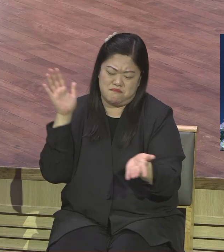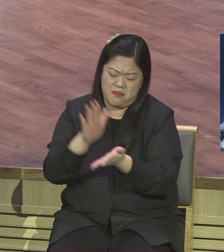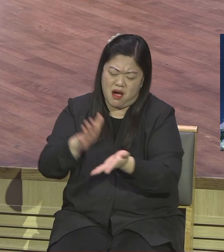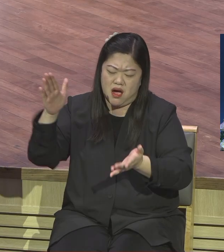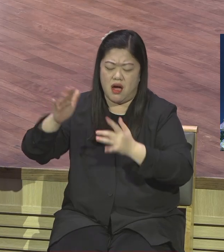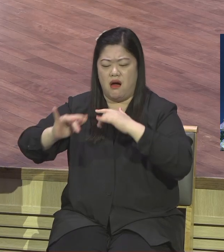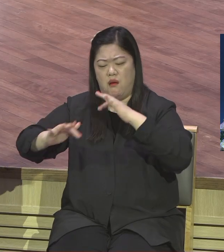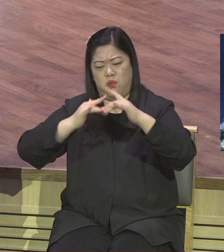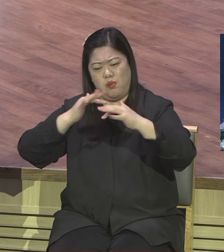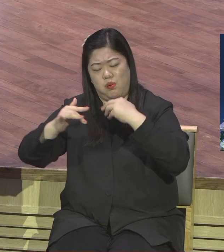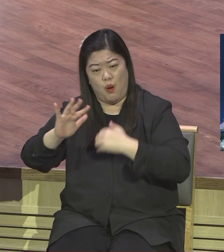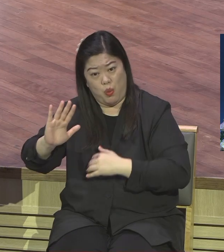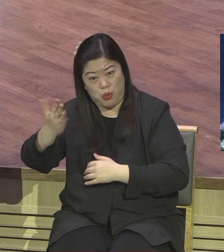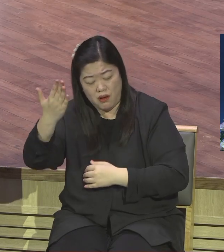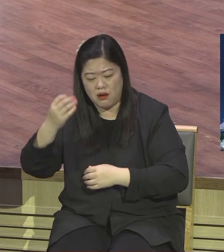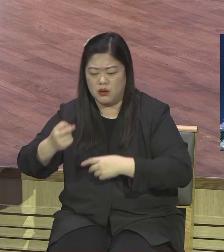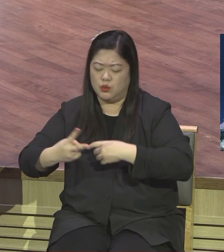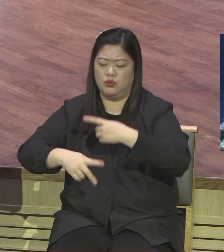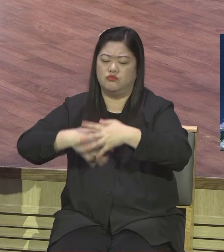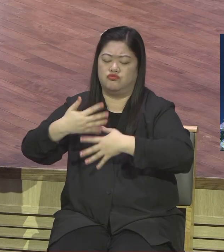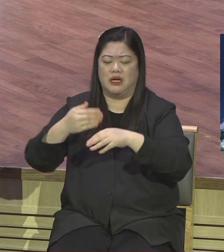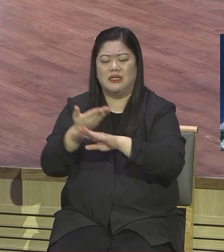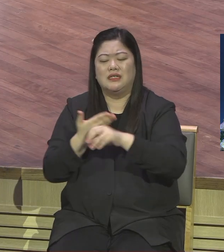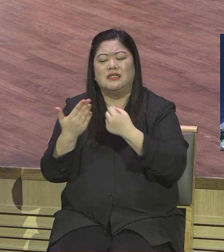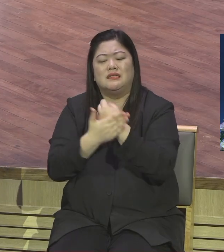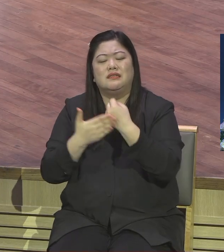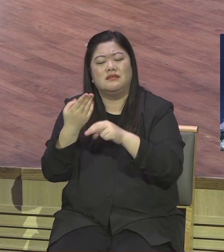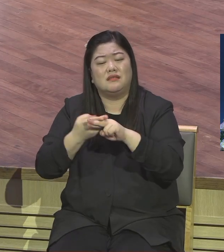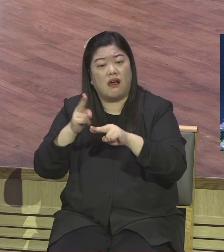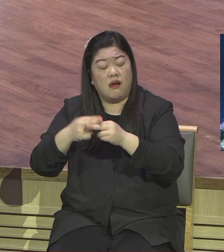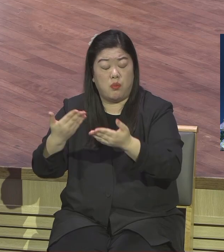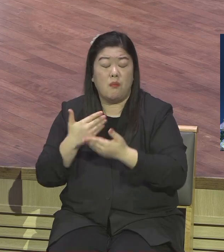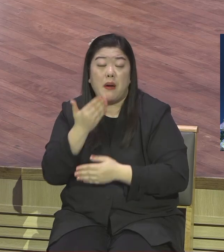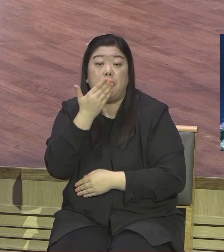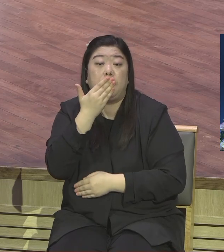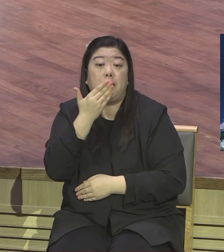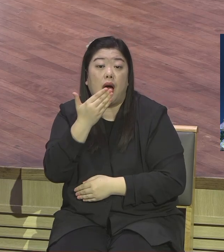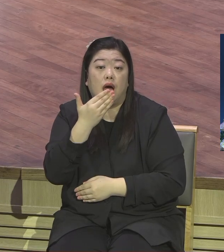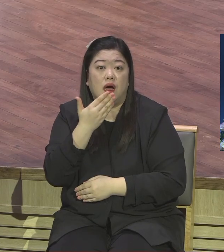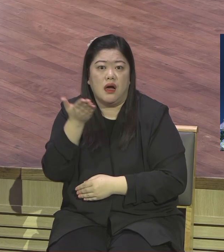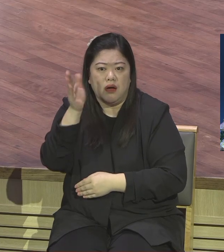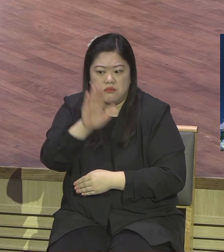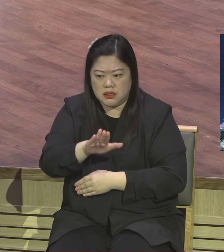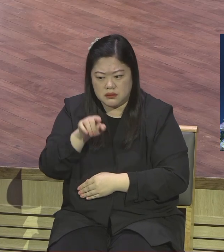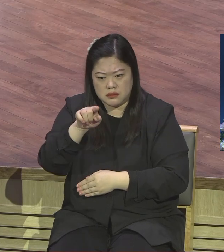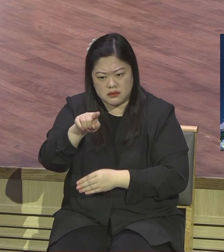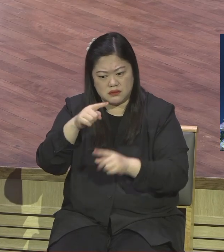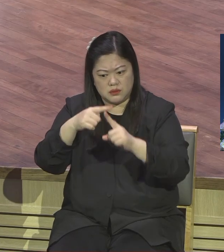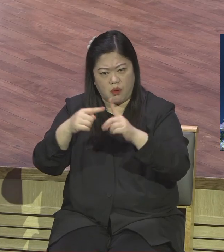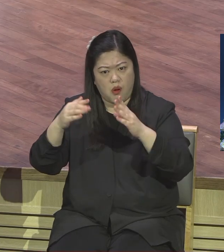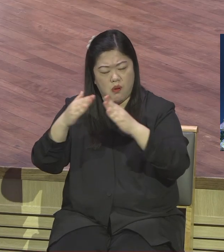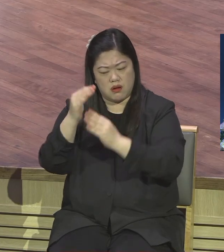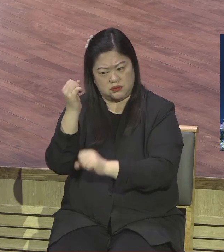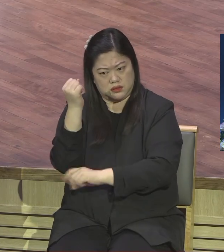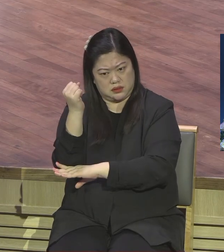병도 치유되고 할 수 있지요 그럴 수 있습니다 저거 다 처음에 한 거예요 근데 그 기독교 본질이 아니에요